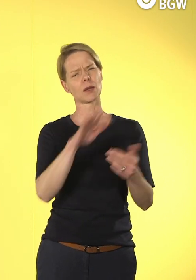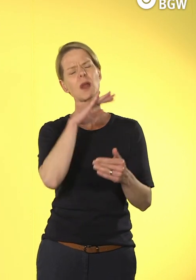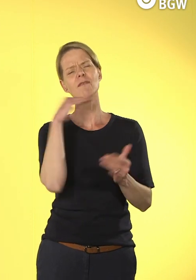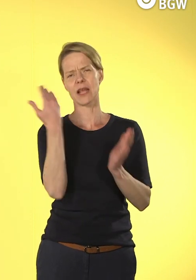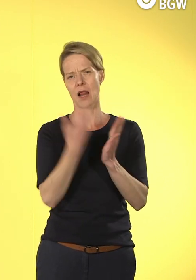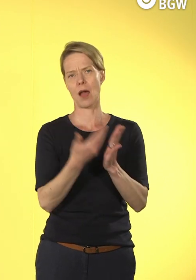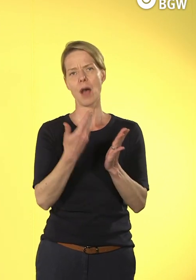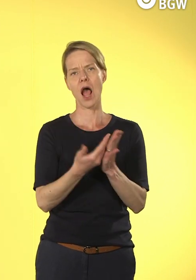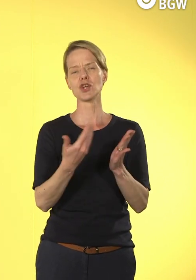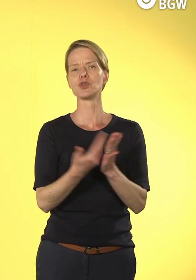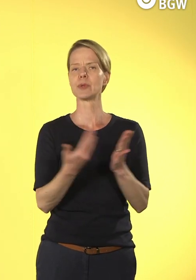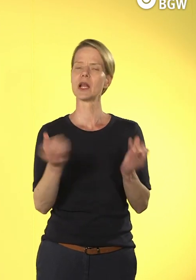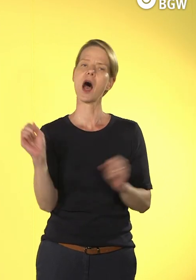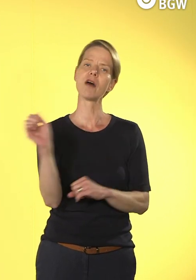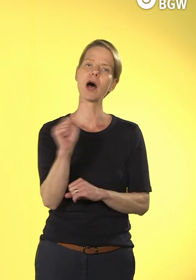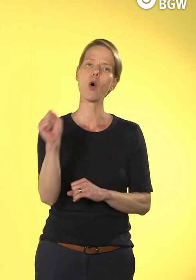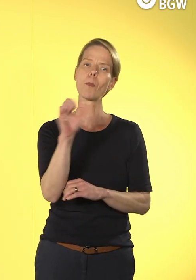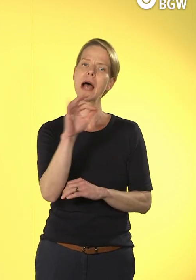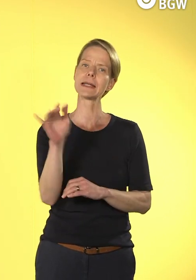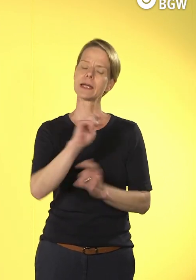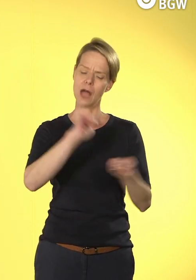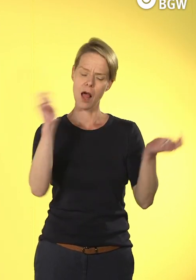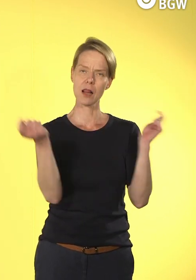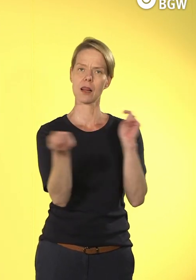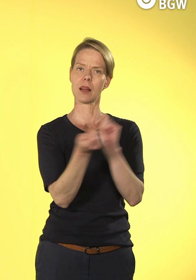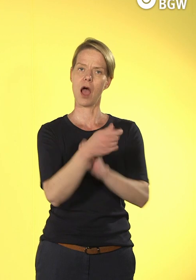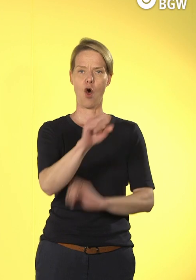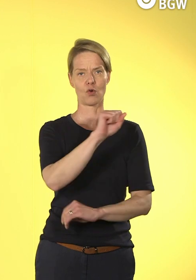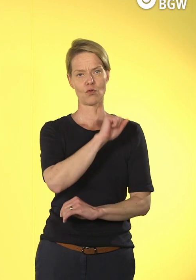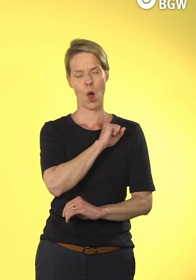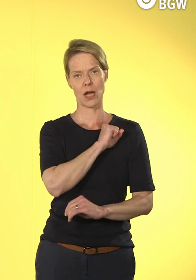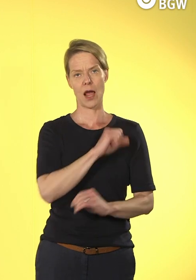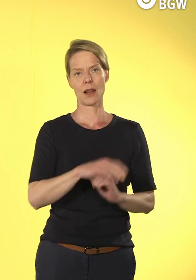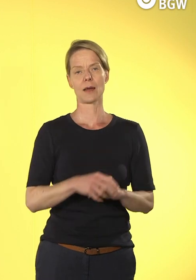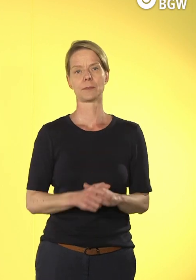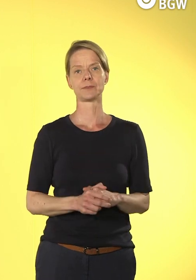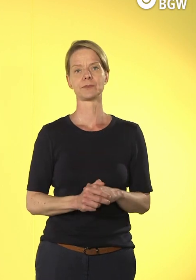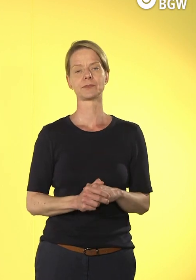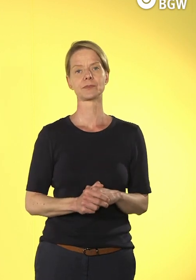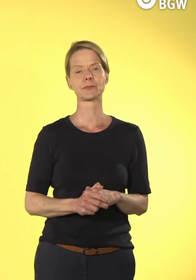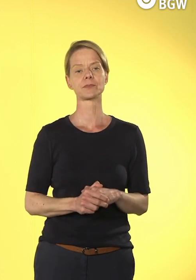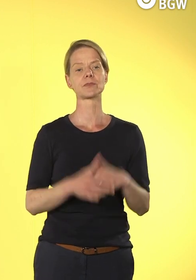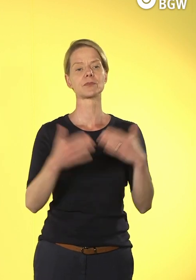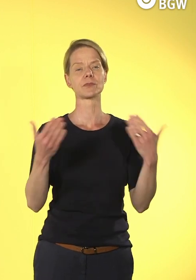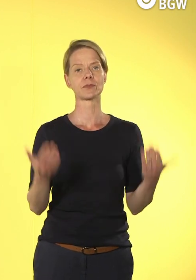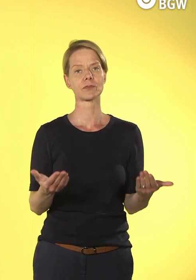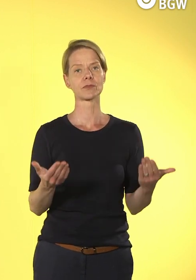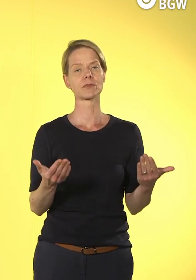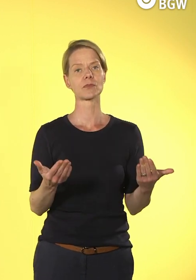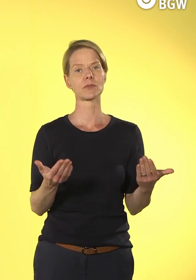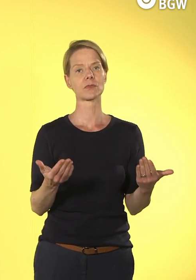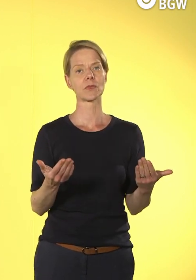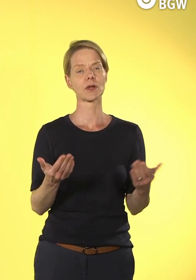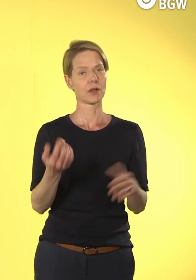aber nicht machen, sondern wir wollen jetzt zunächst mal im Sinne einer Balance Core Card eben diese verschiedenen Aspekte,